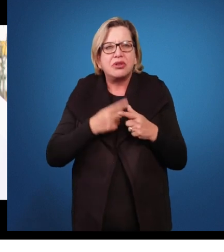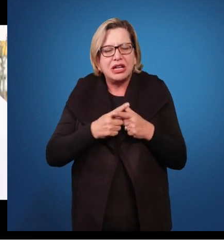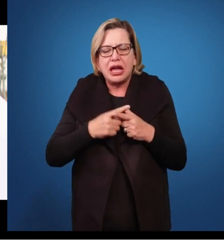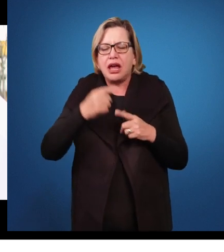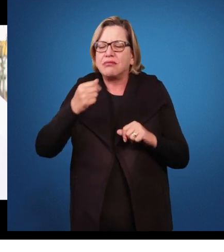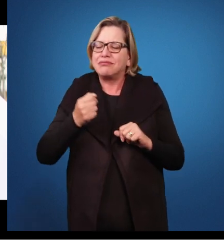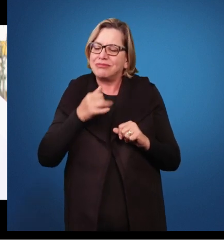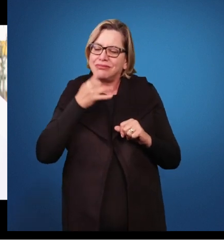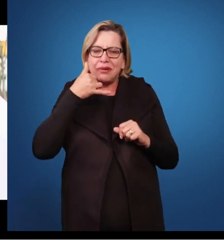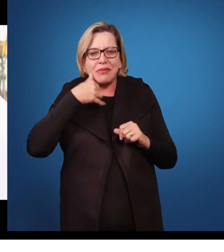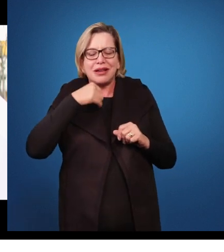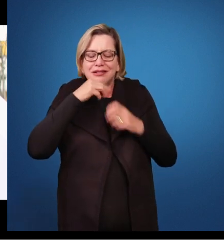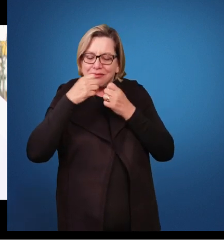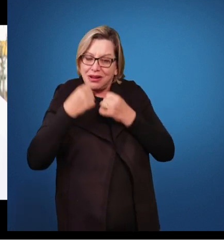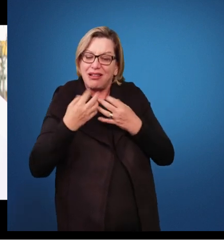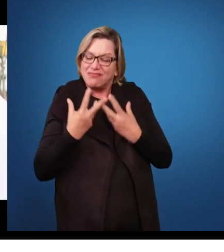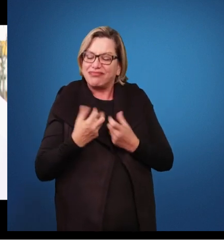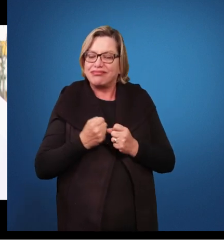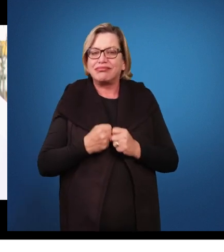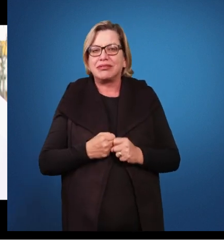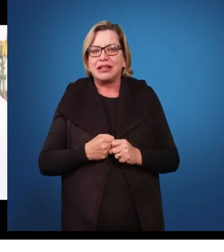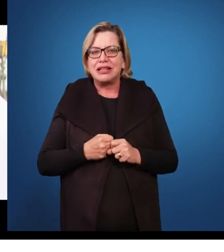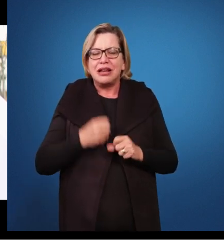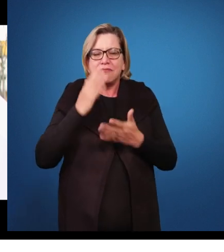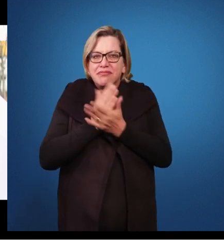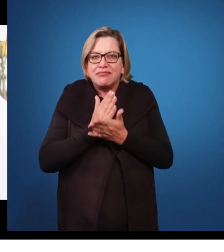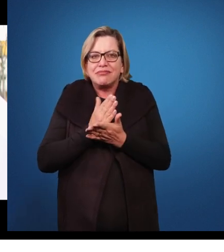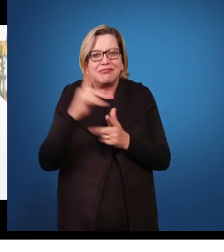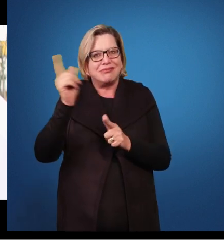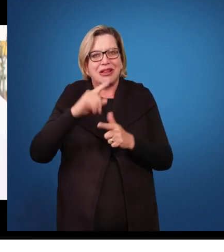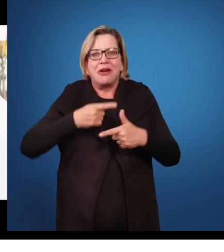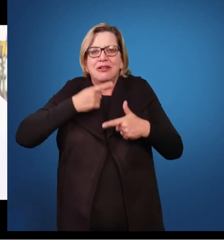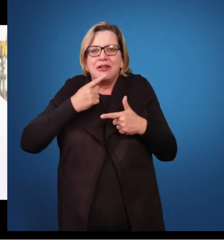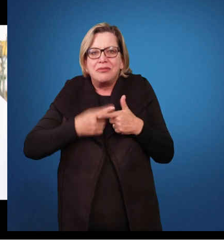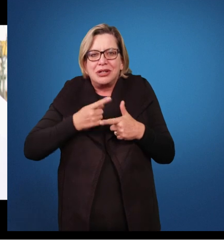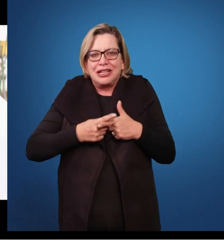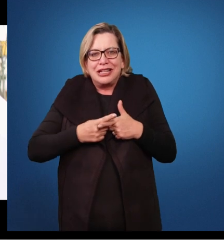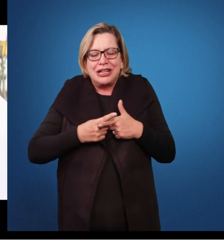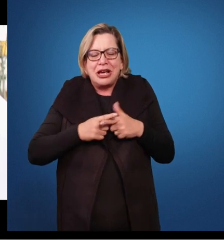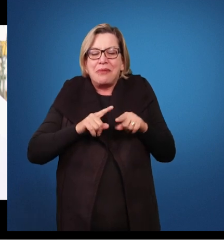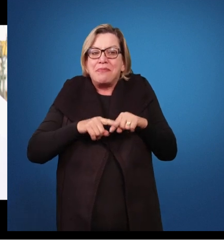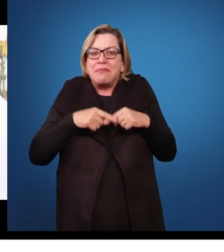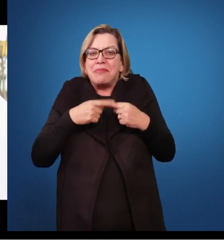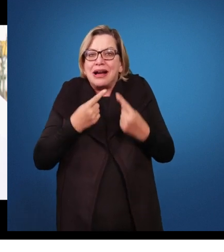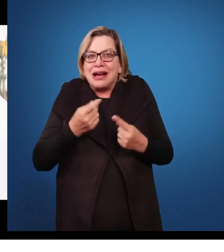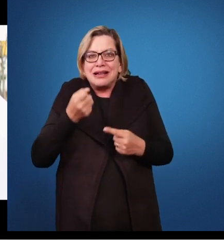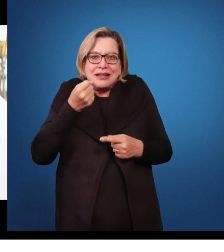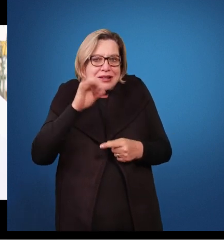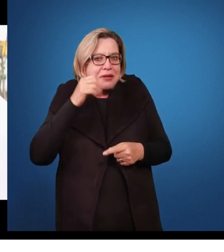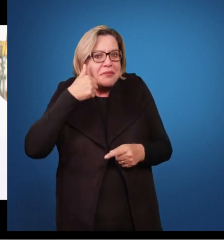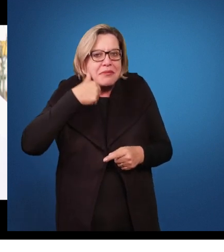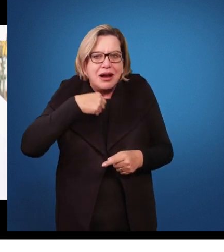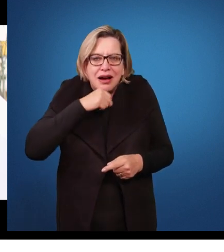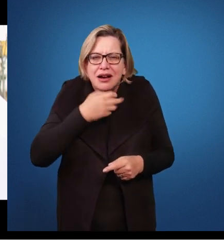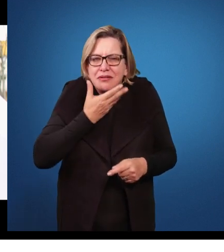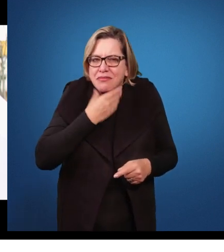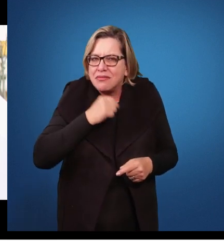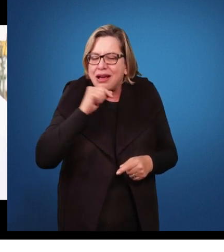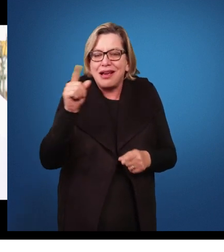explica algo e ele cessa. E é um porquê que se a mãe não explicar ou o pai não explicar, ele vai por si só buscar.